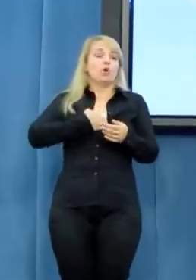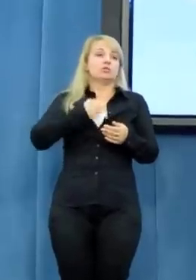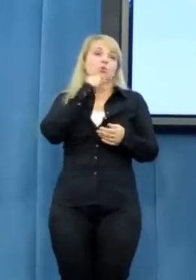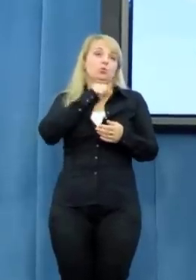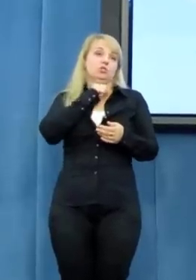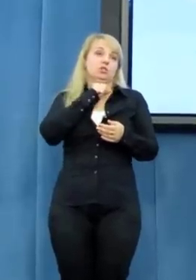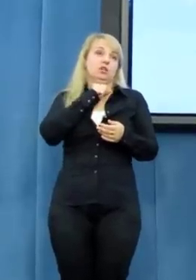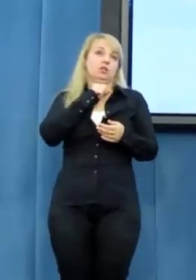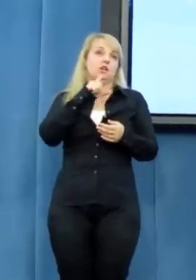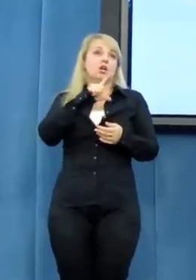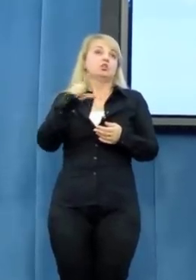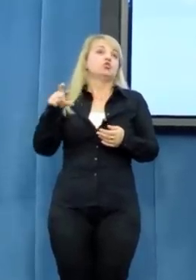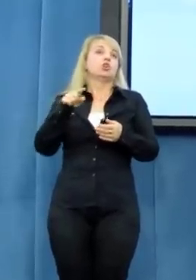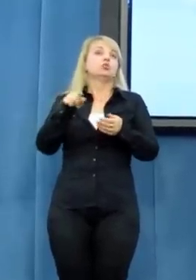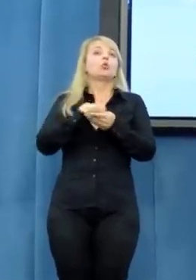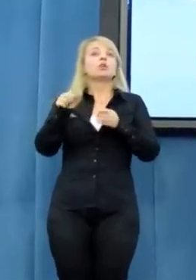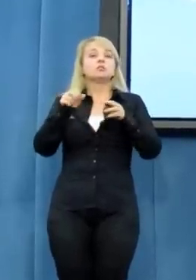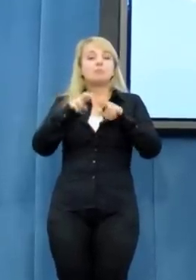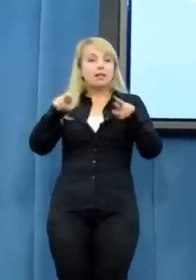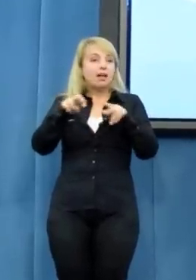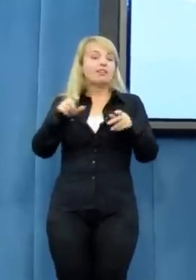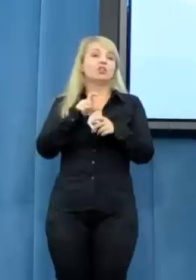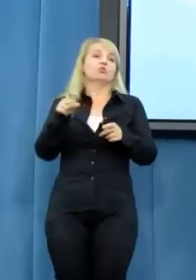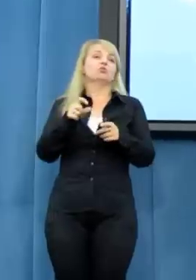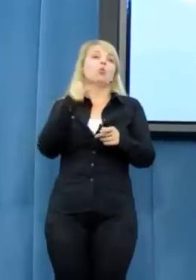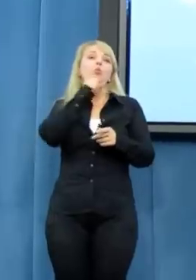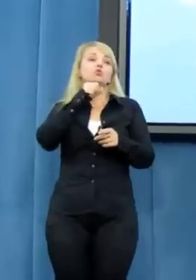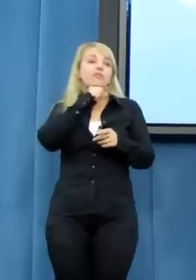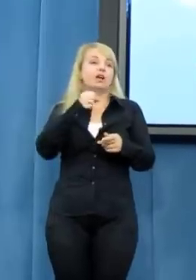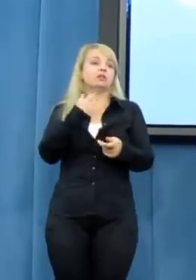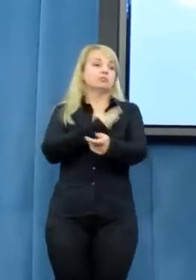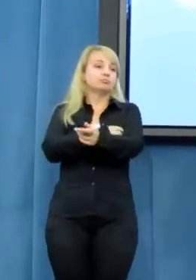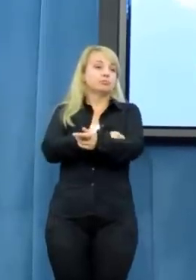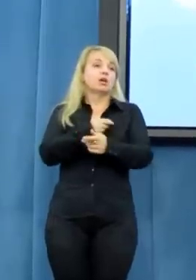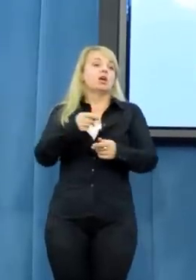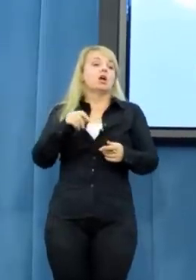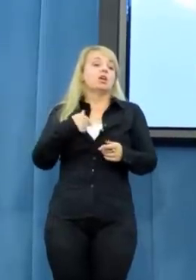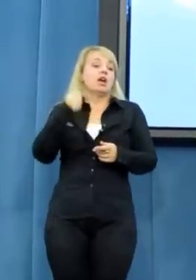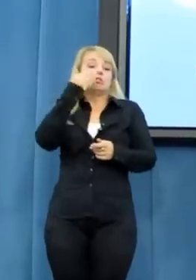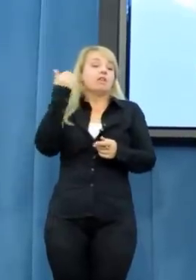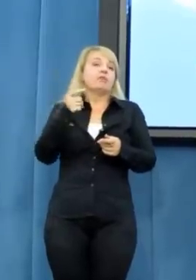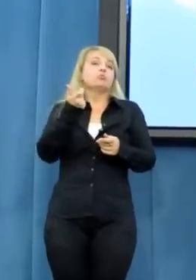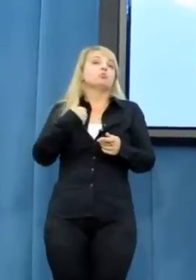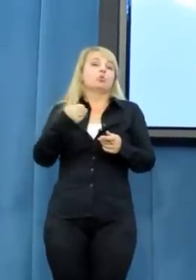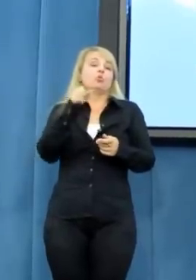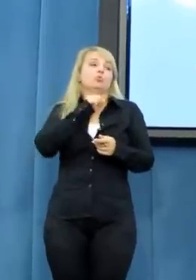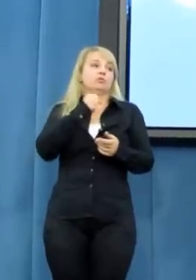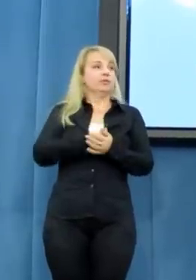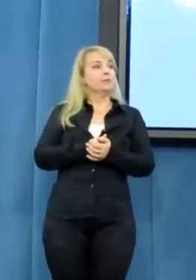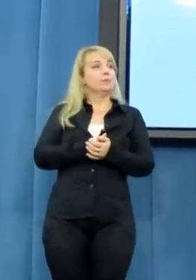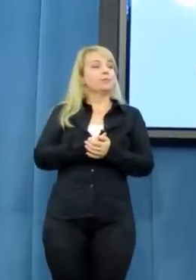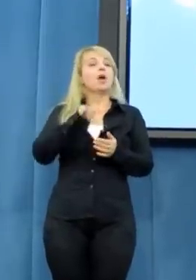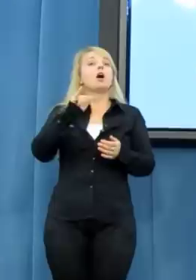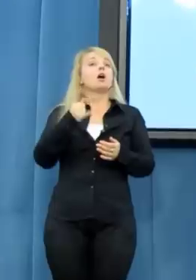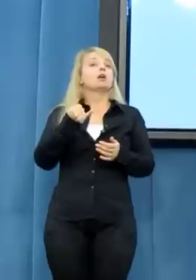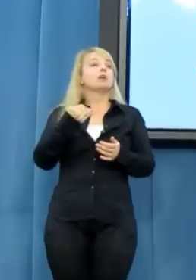nie mam pojęcia, do czego ta marihuana była potrzebna. To jeszcze jedno. Jak